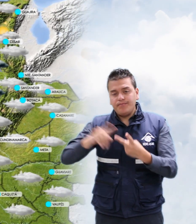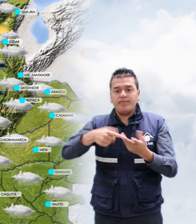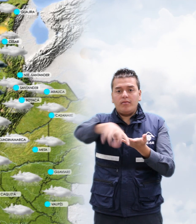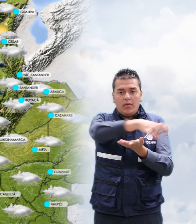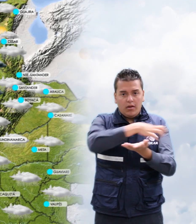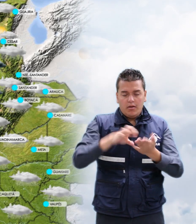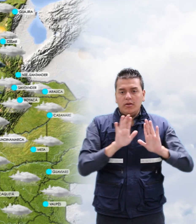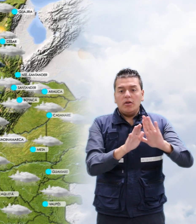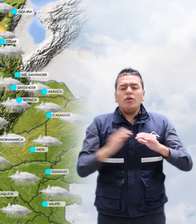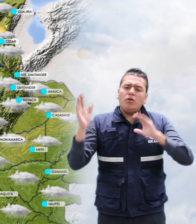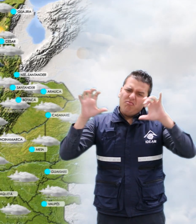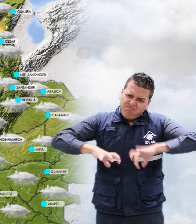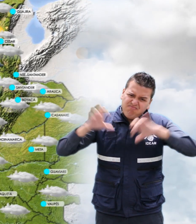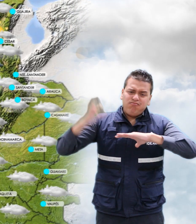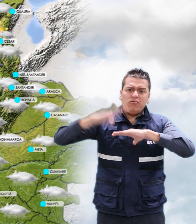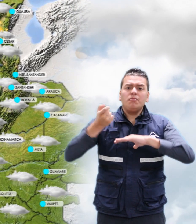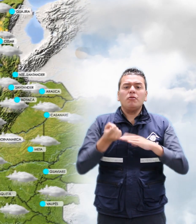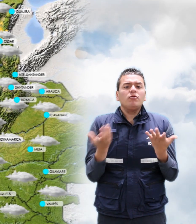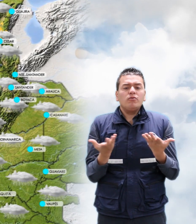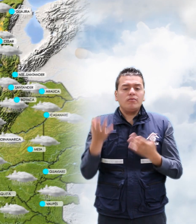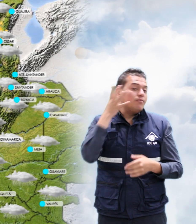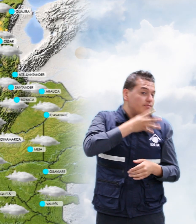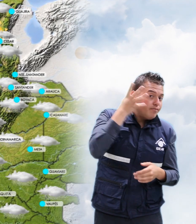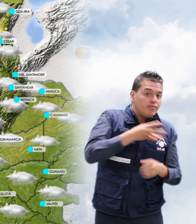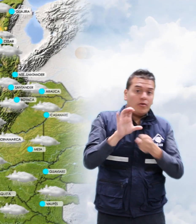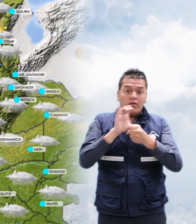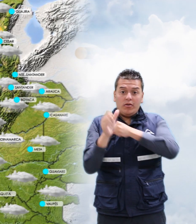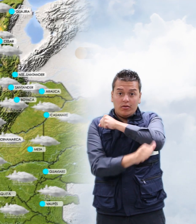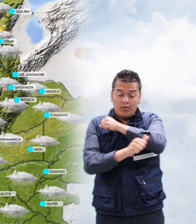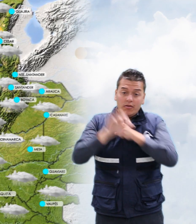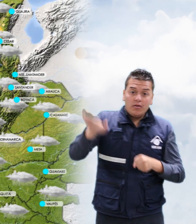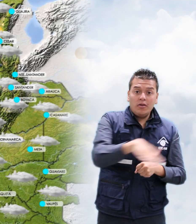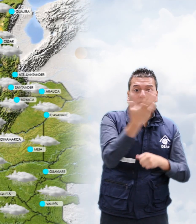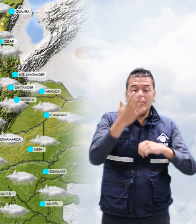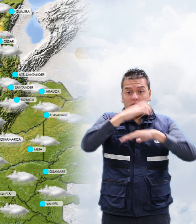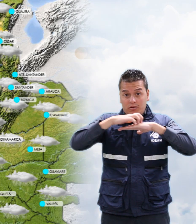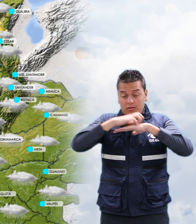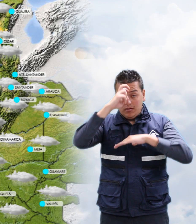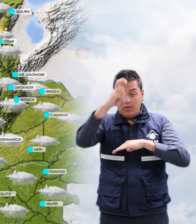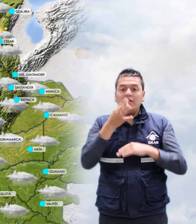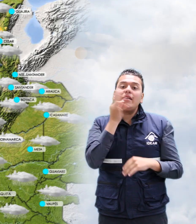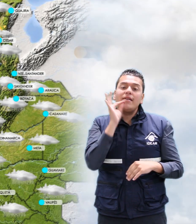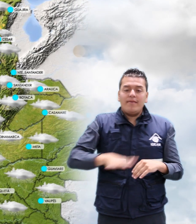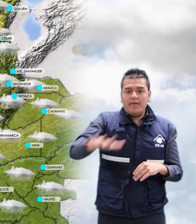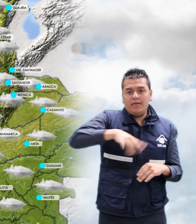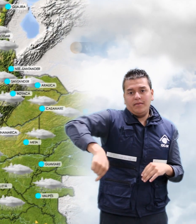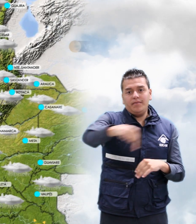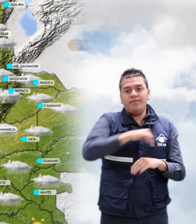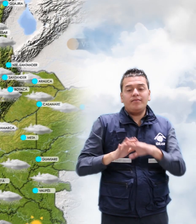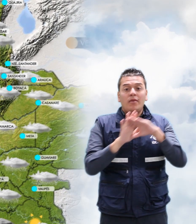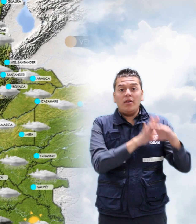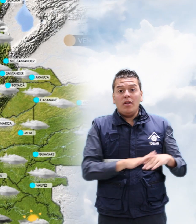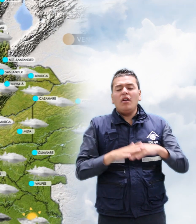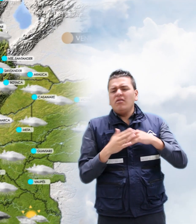Santander, lluvias de menor intensidad para Norte de Santander, Altiplano Cundiboyacense, Norte de Tolima y Eje Cafetero. El oriente del